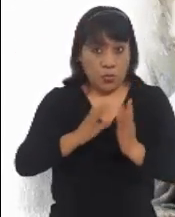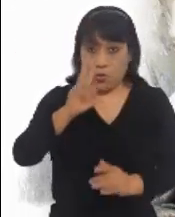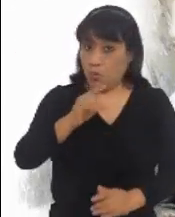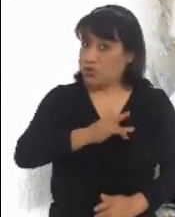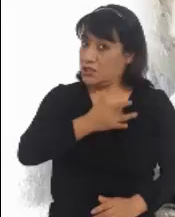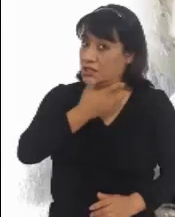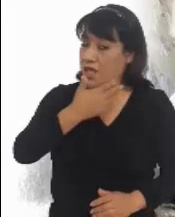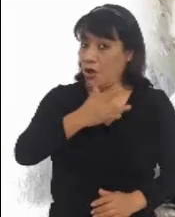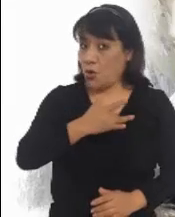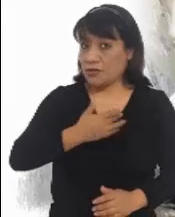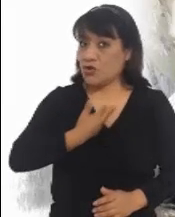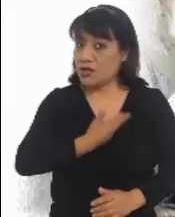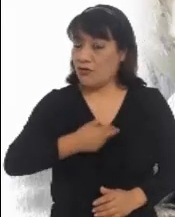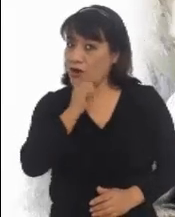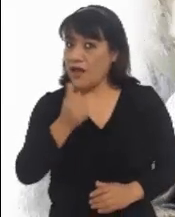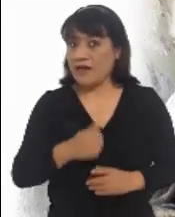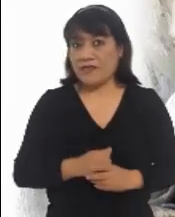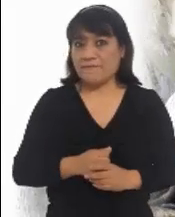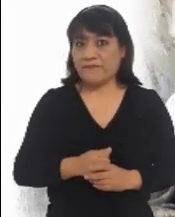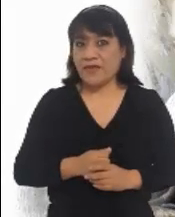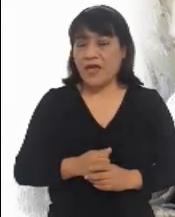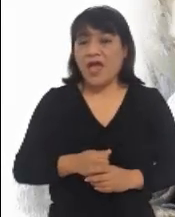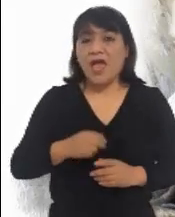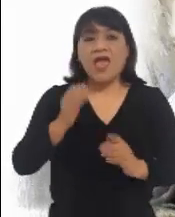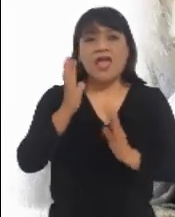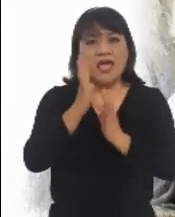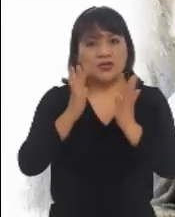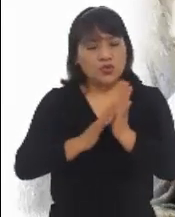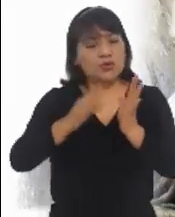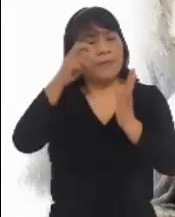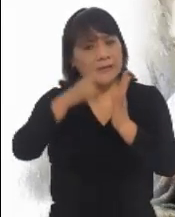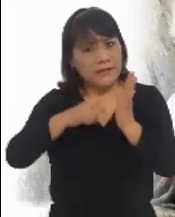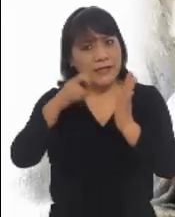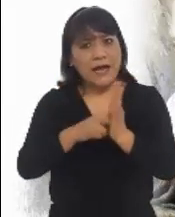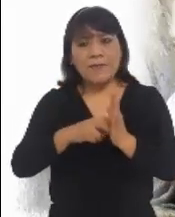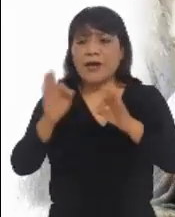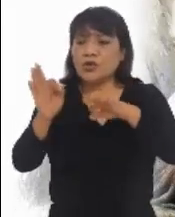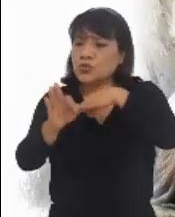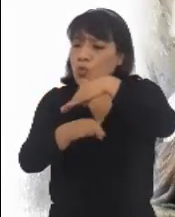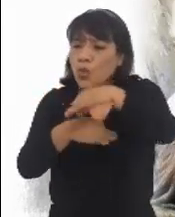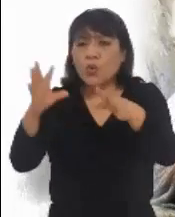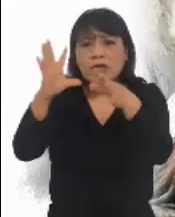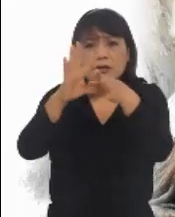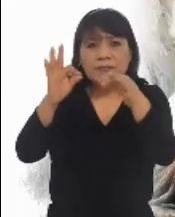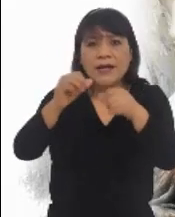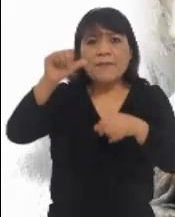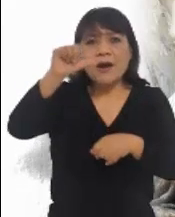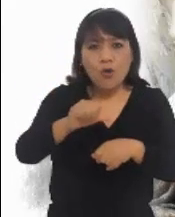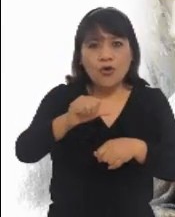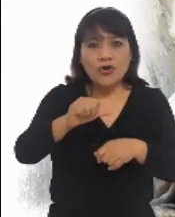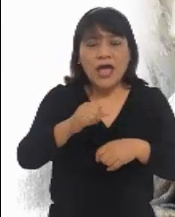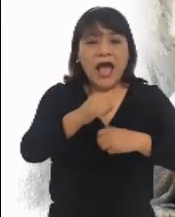sin rencores. Hace realidad en su vida las palabras que nos dice hoy.